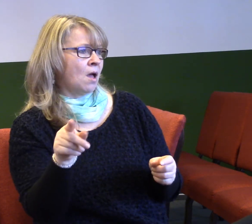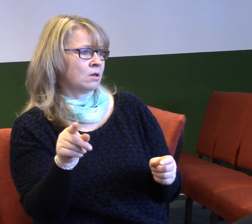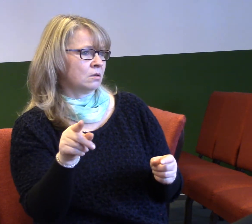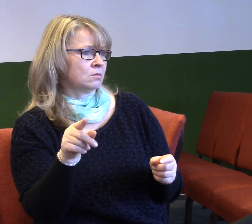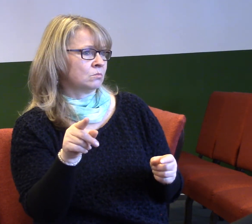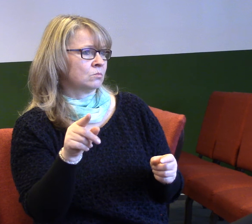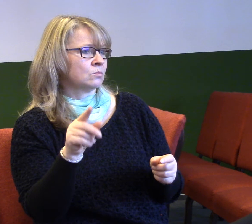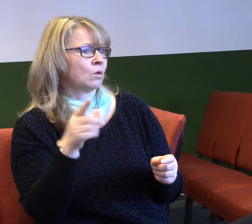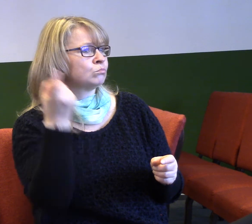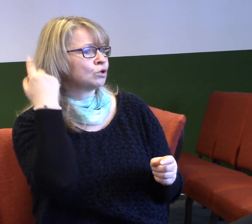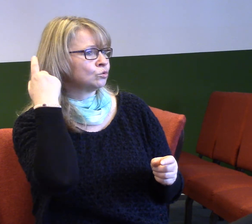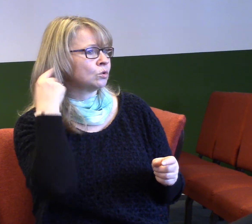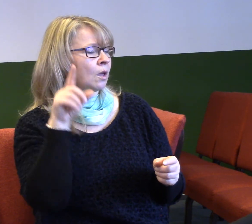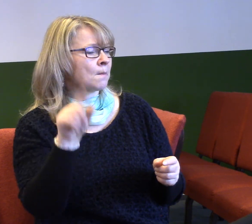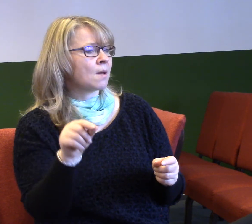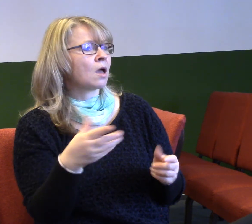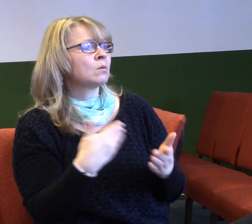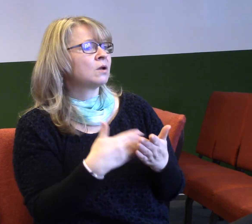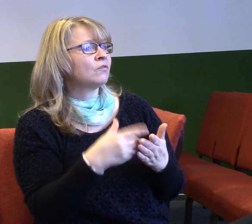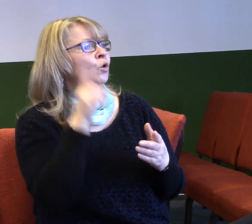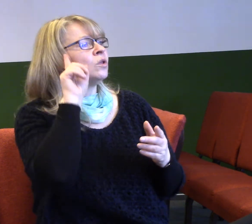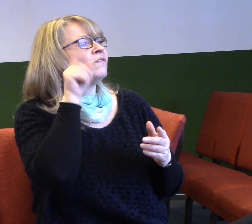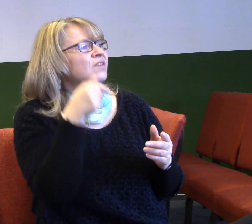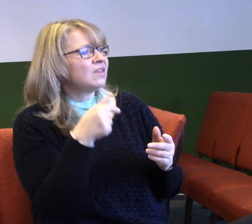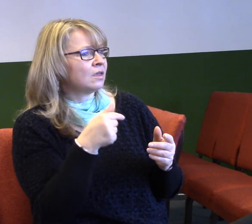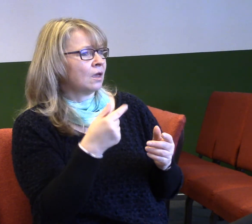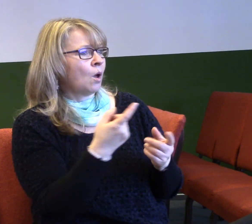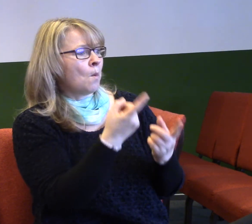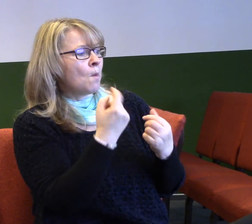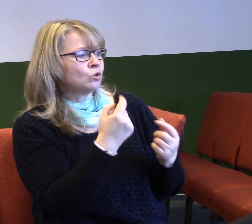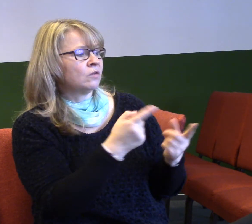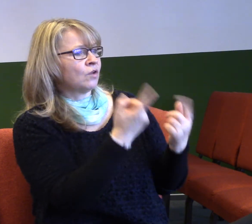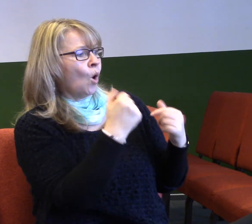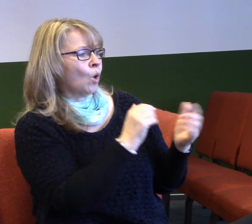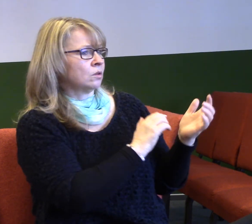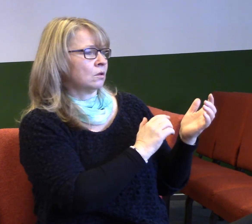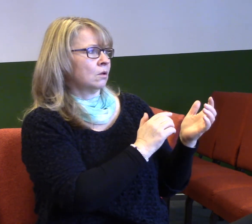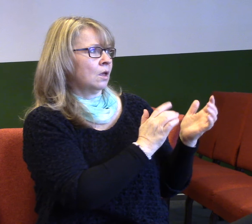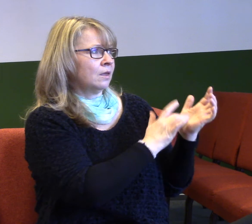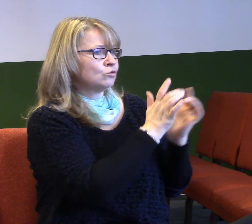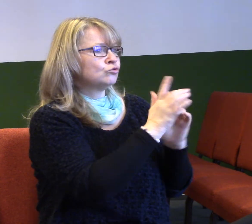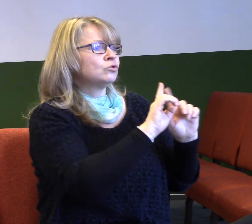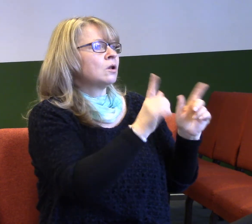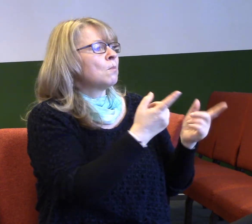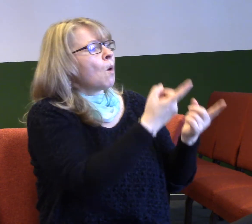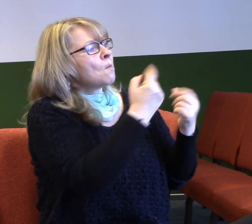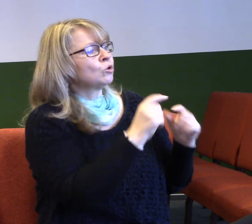jaké jsou motyvy Ježíše a jaké jsou motyvy Jana, křtitele. Oba tyhle